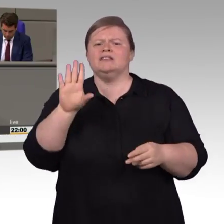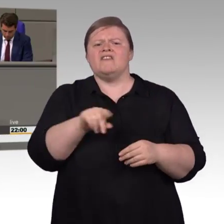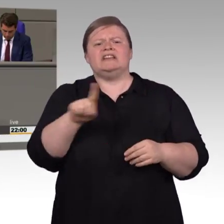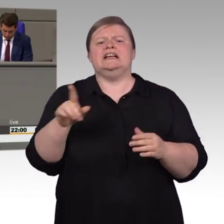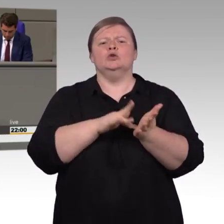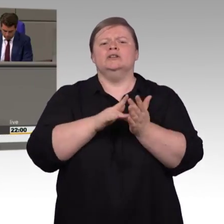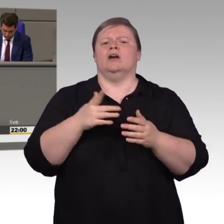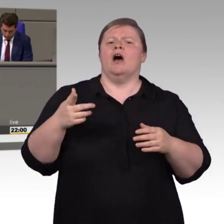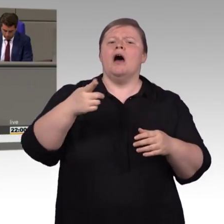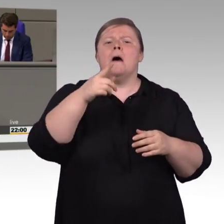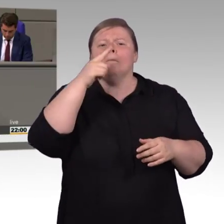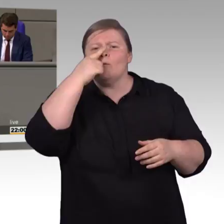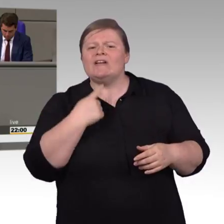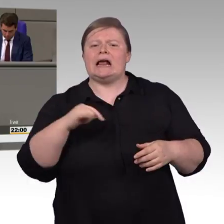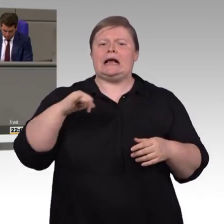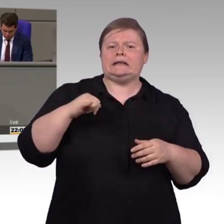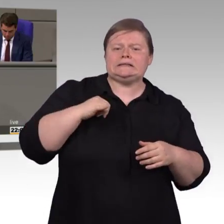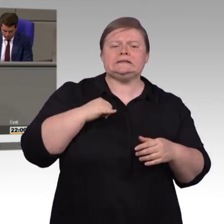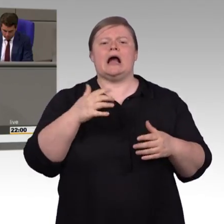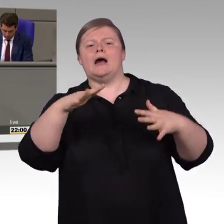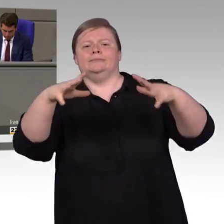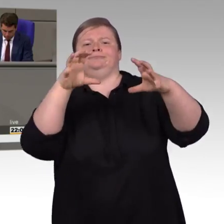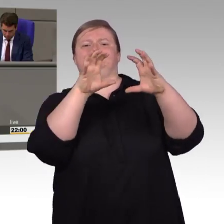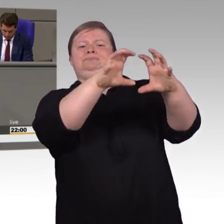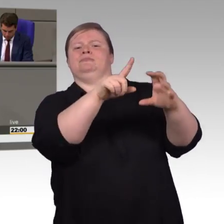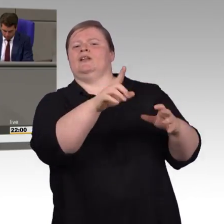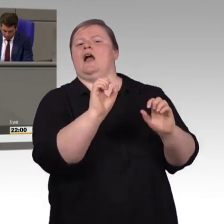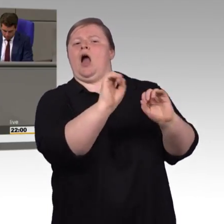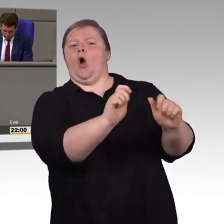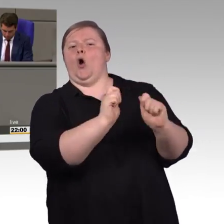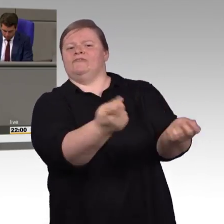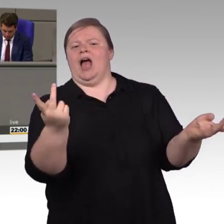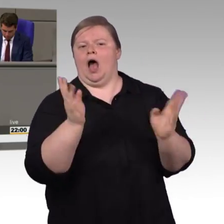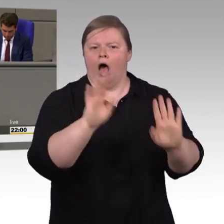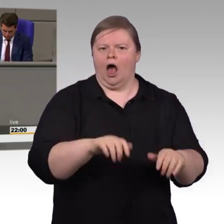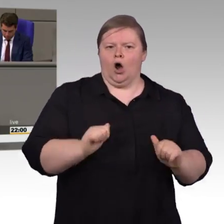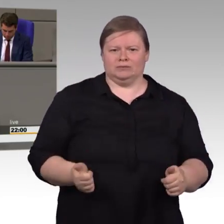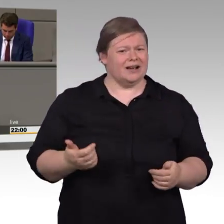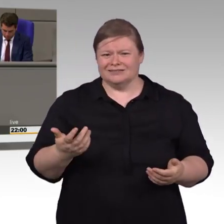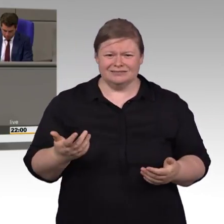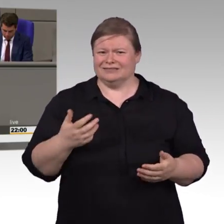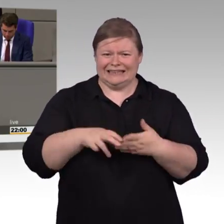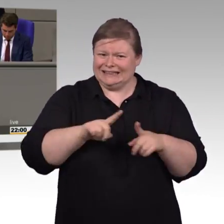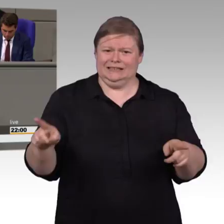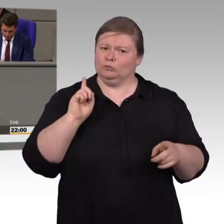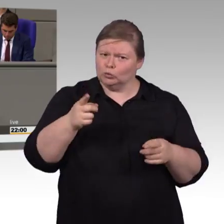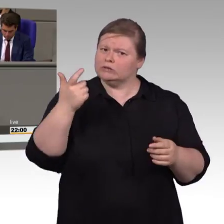diesem für die entsprechenden Verbände kann der notwendige Druck auf die Privatwirtschaft auch erzeugt werden. In Ihrem